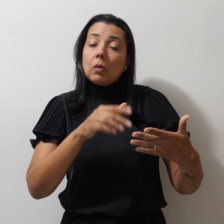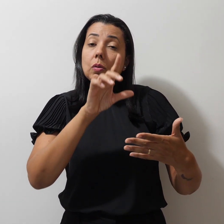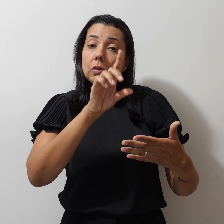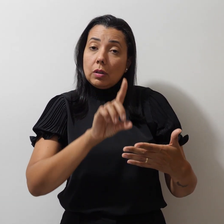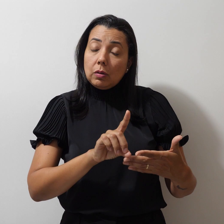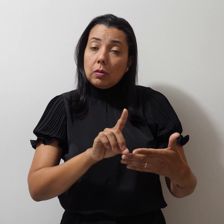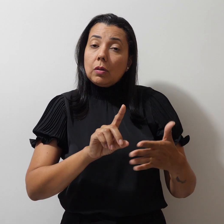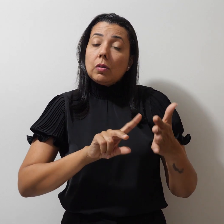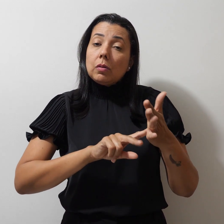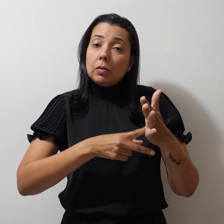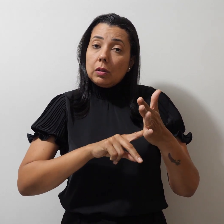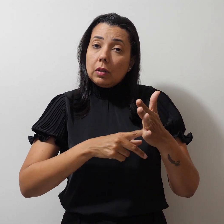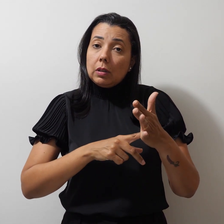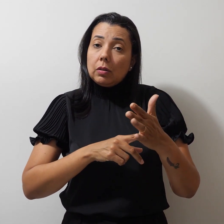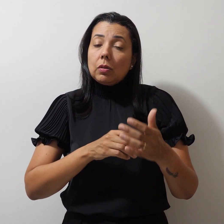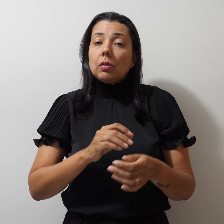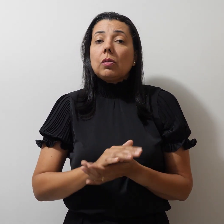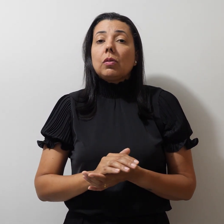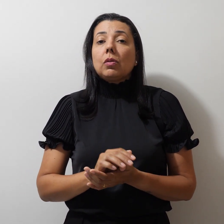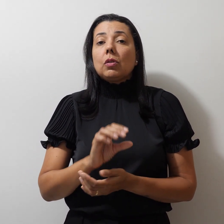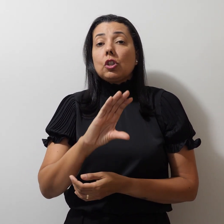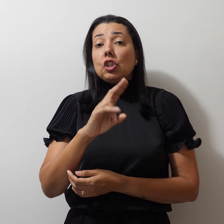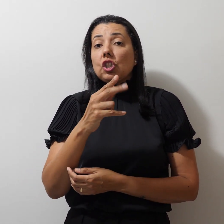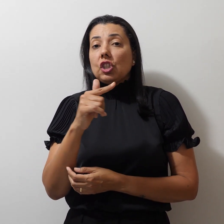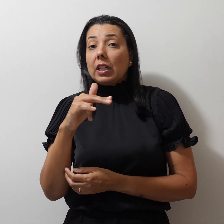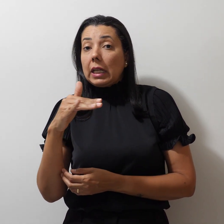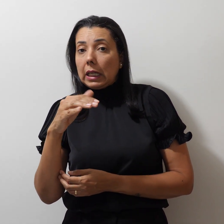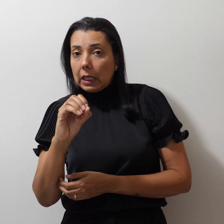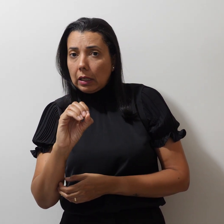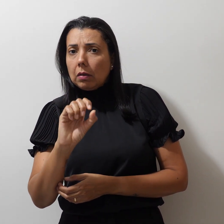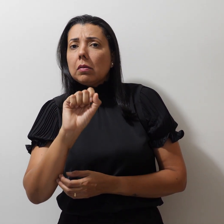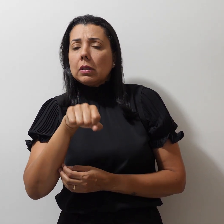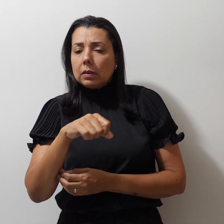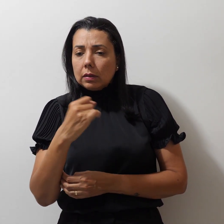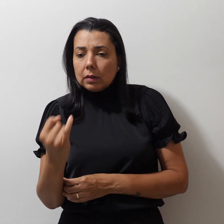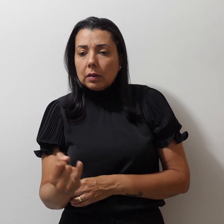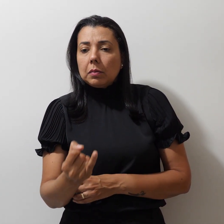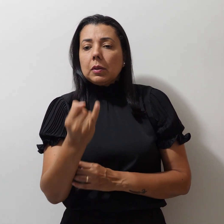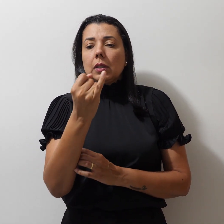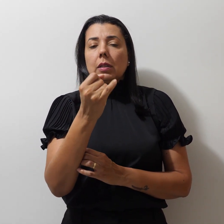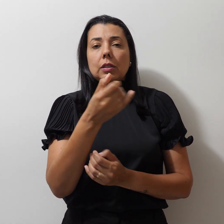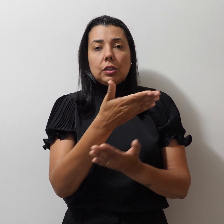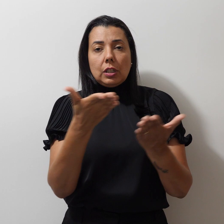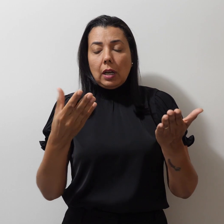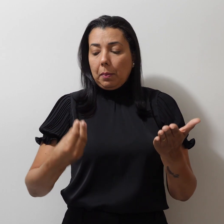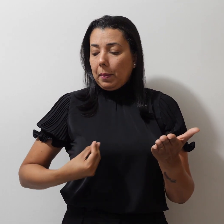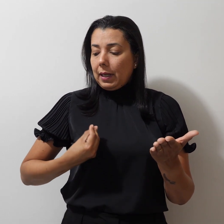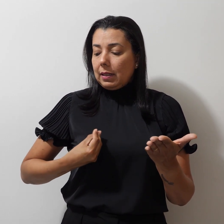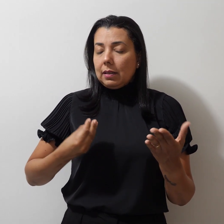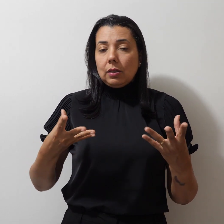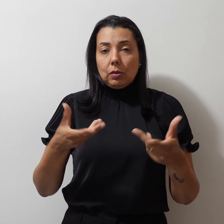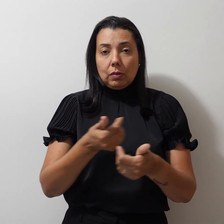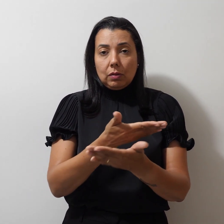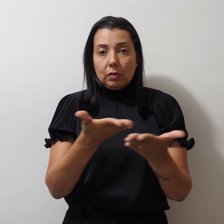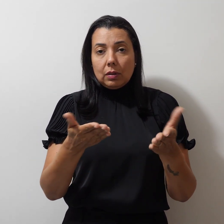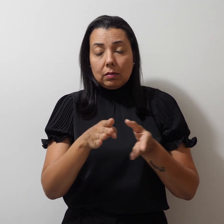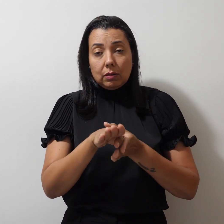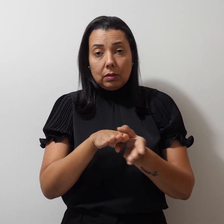do Simpro, Chicão. Por isso, é muito importante a presença de todos os orientadores